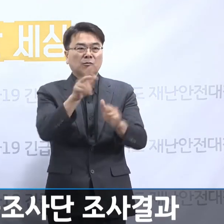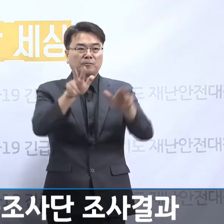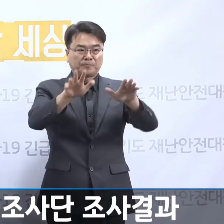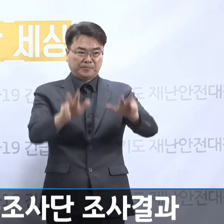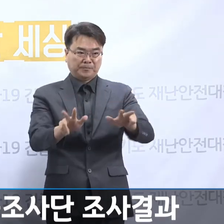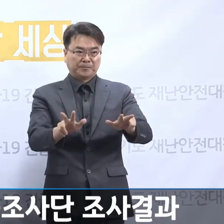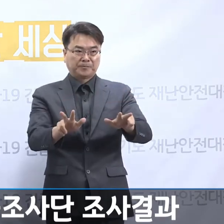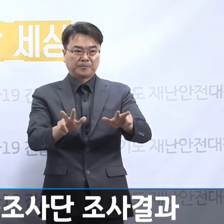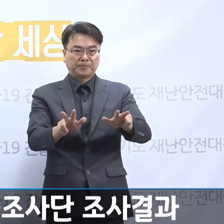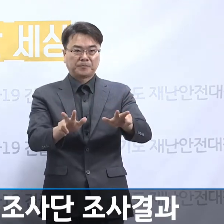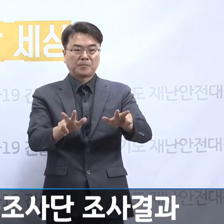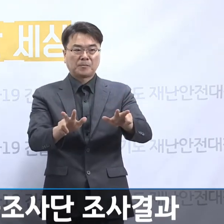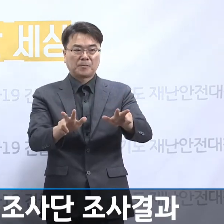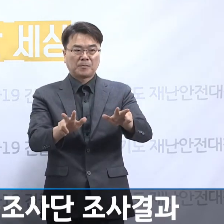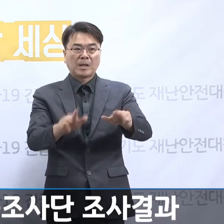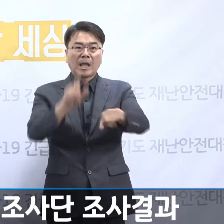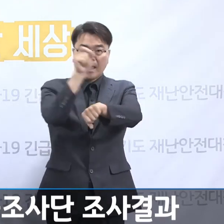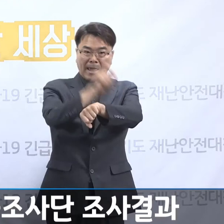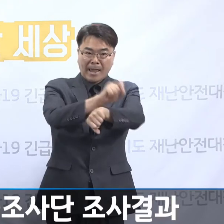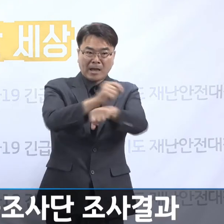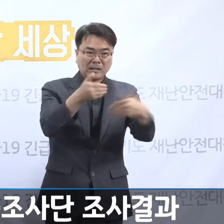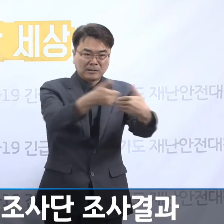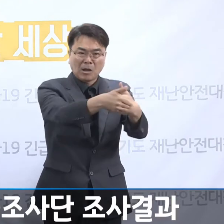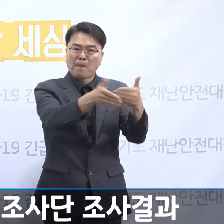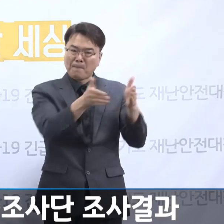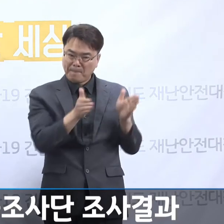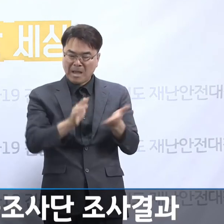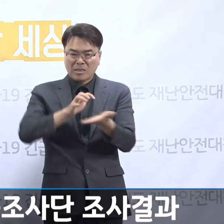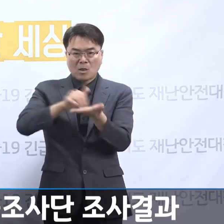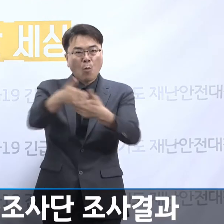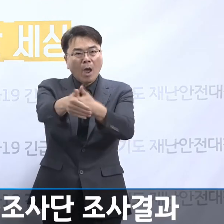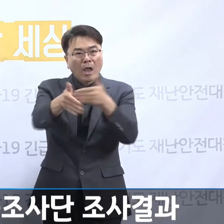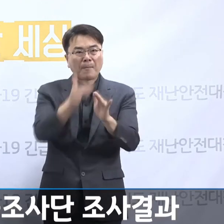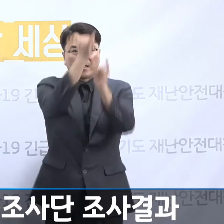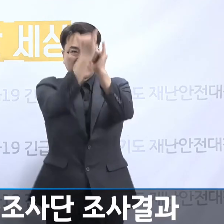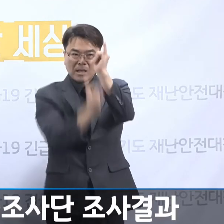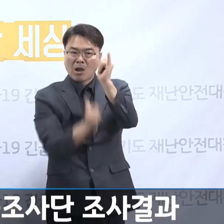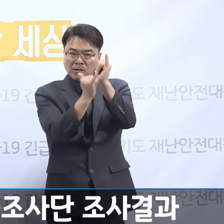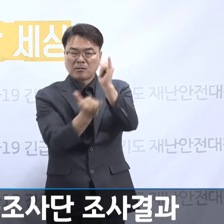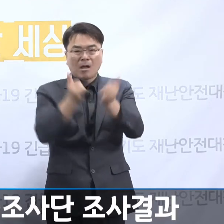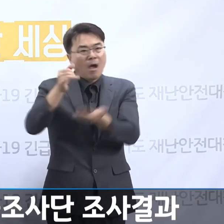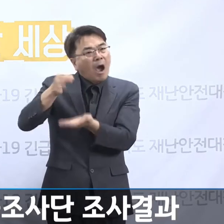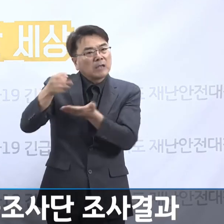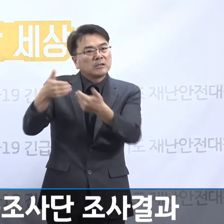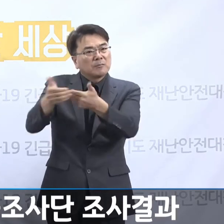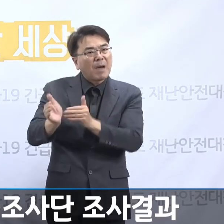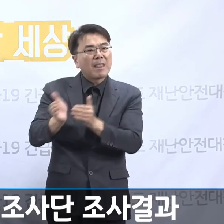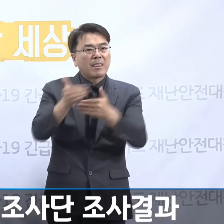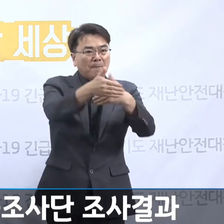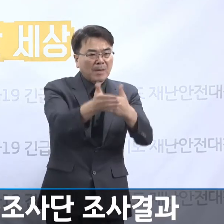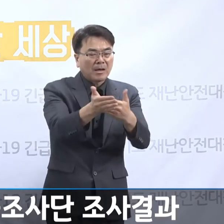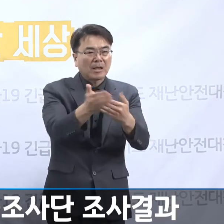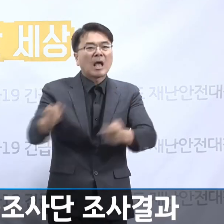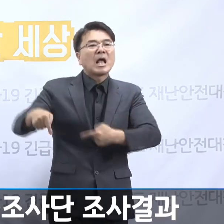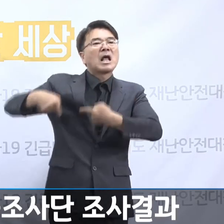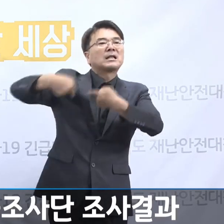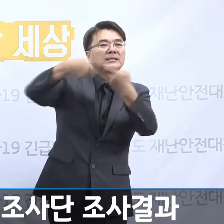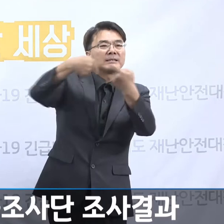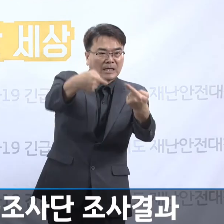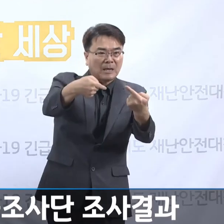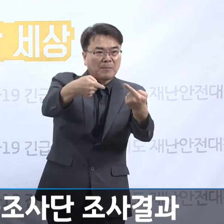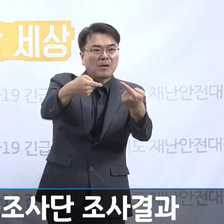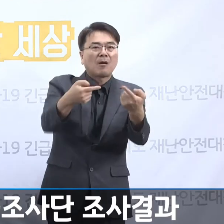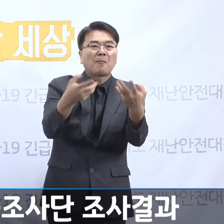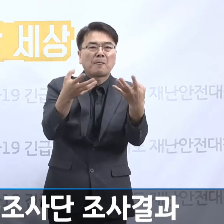행정반 또 회교반 그리고 역사적 가치 만인권반에 참여했던 여러 반원들이